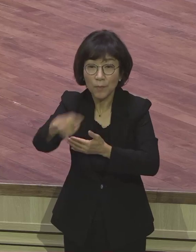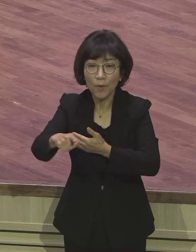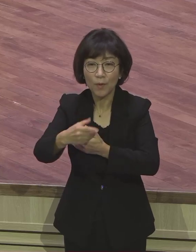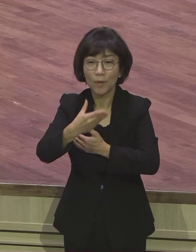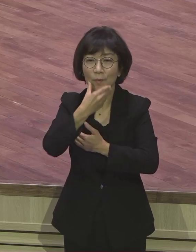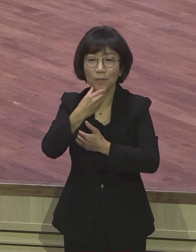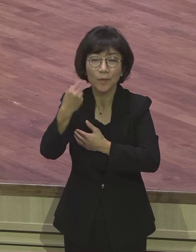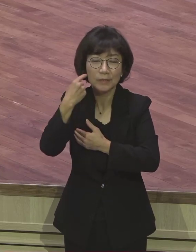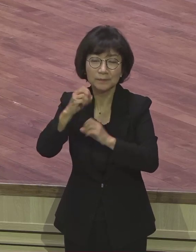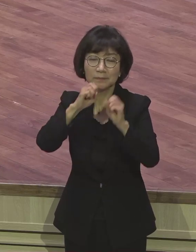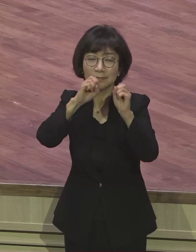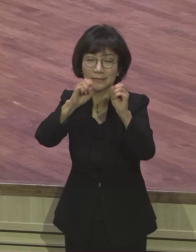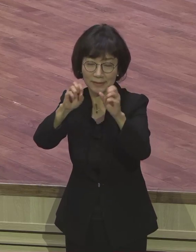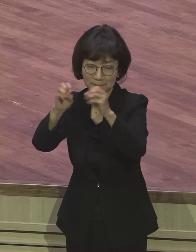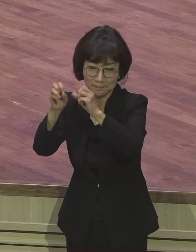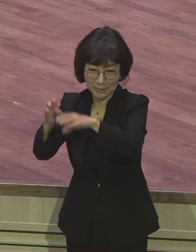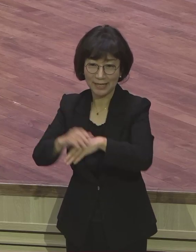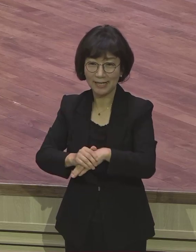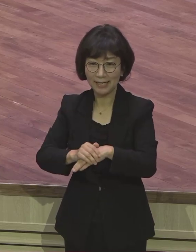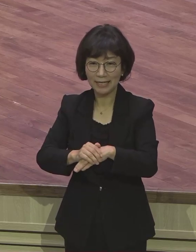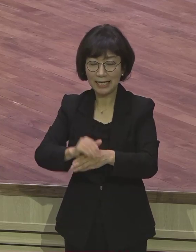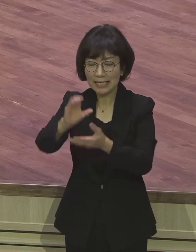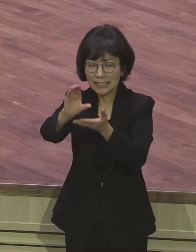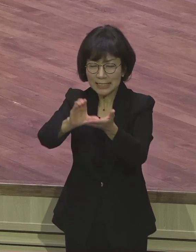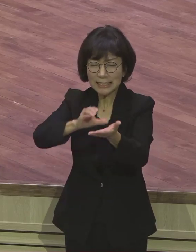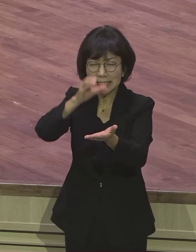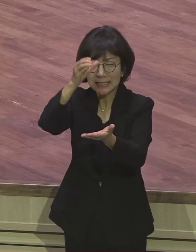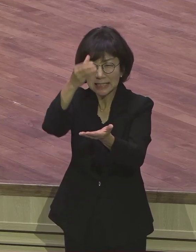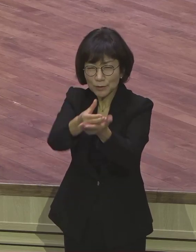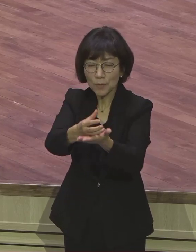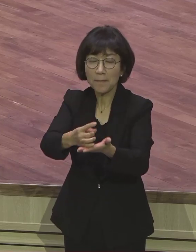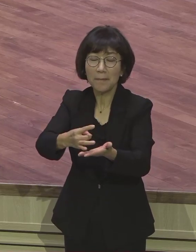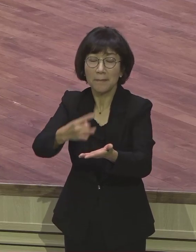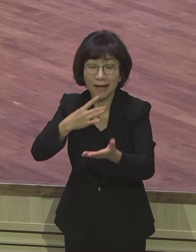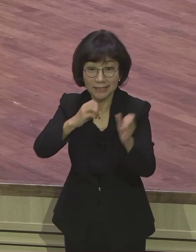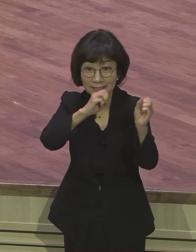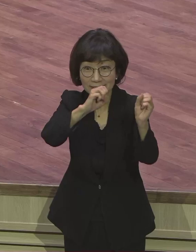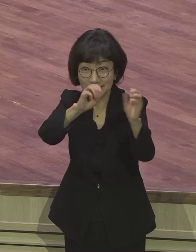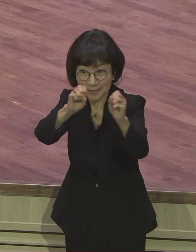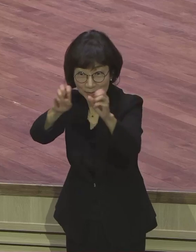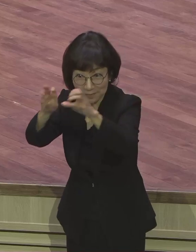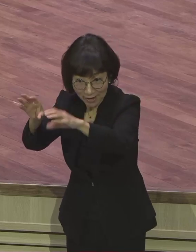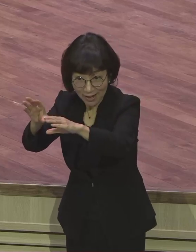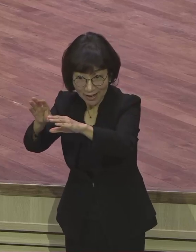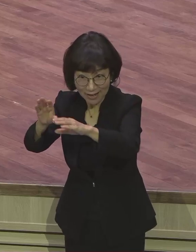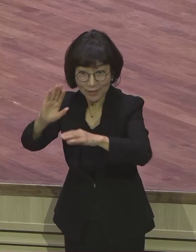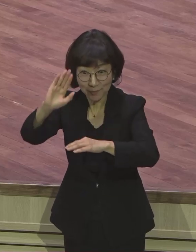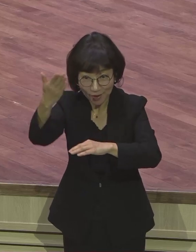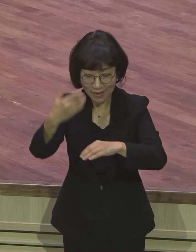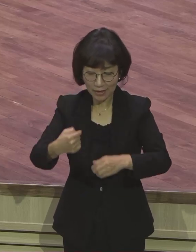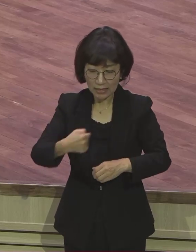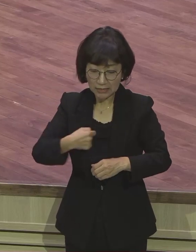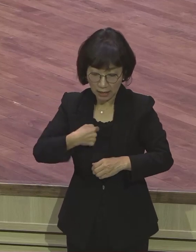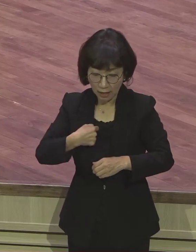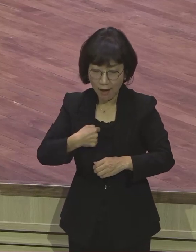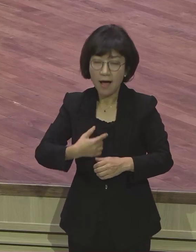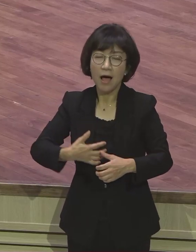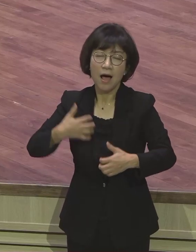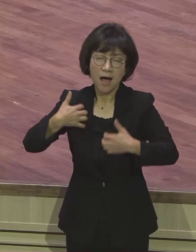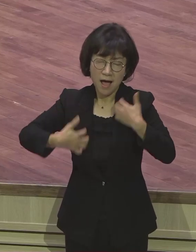오직 그리스도만 증가된다고 하면 자신은 기쁘하고 또한 기뻐하리라. 나는